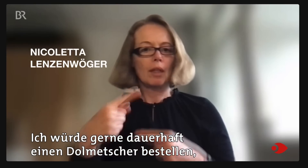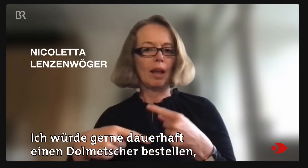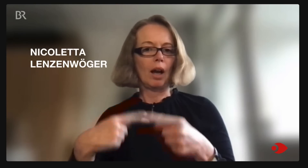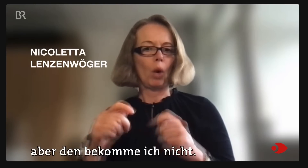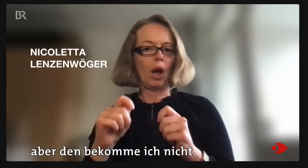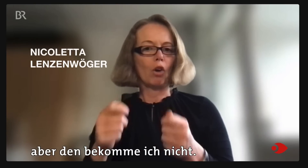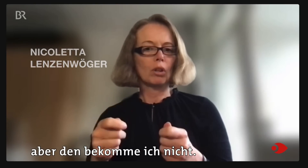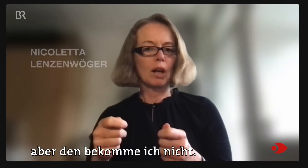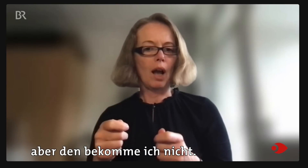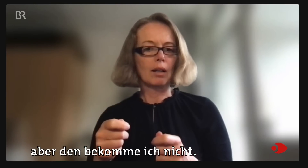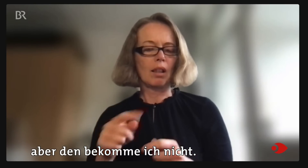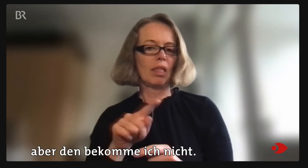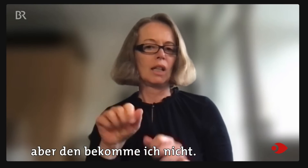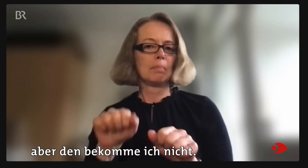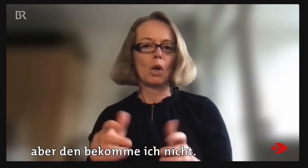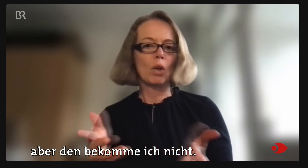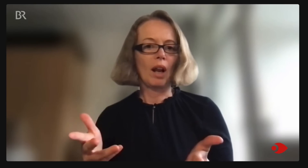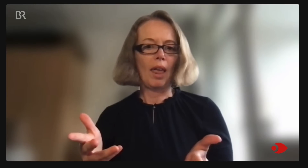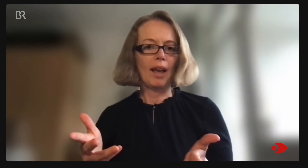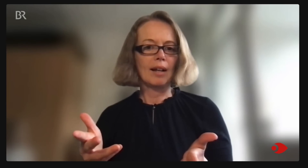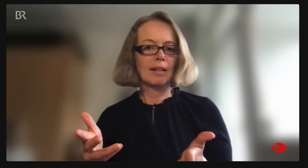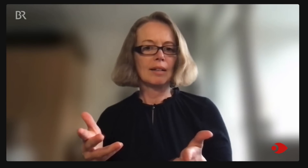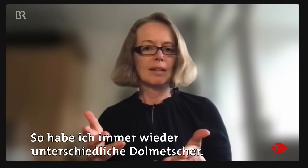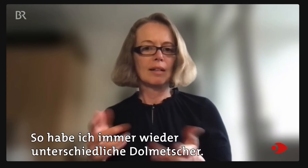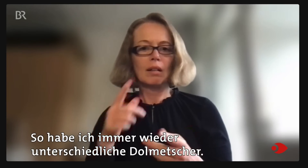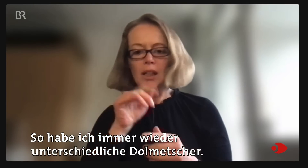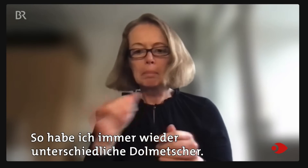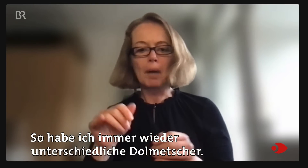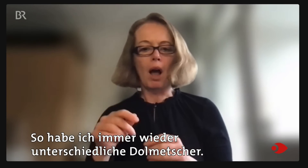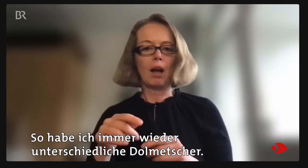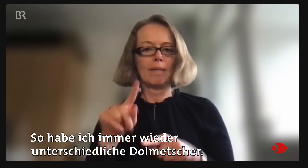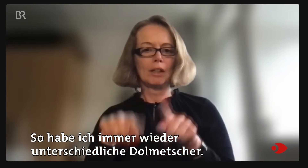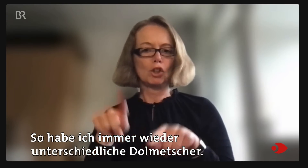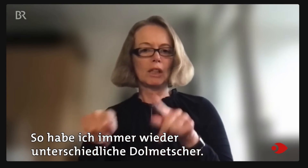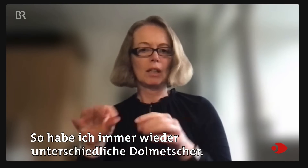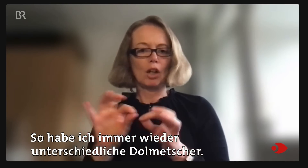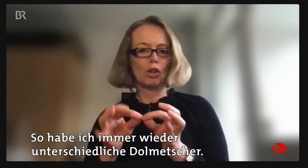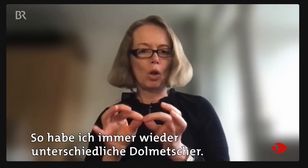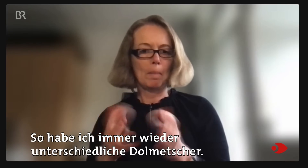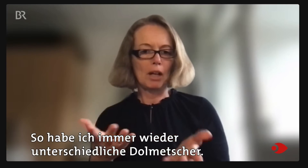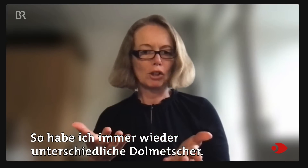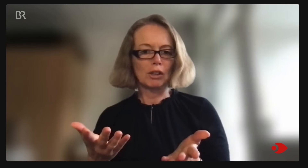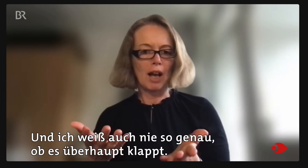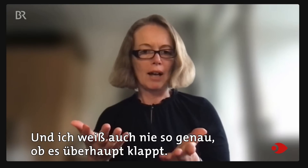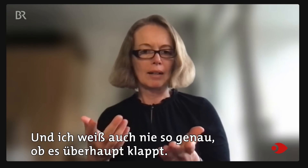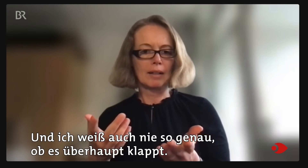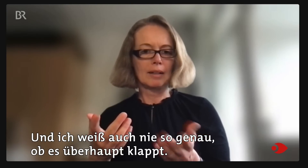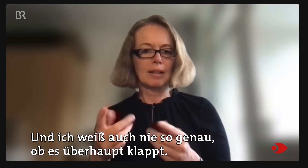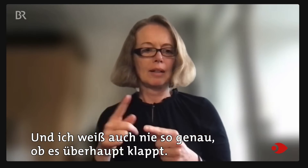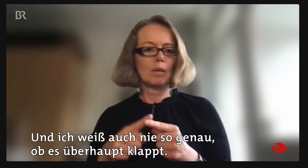bestellen, aber den bekomme ich nicht. So habe ich immer wieder unterschiedliche Dolmetscher und ich weiß auch nie so